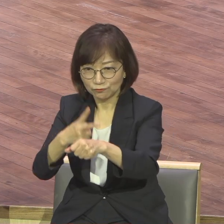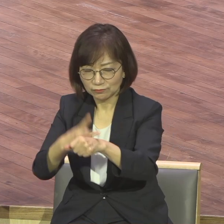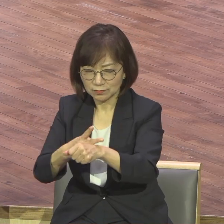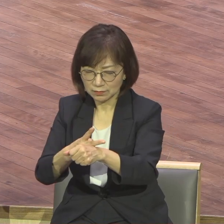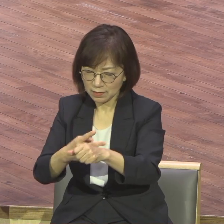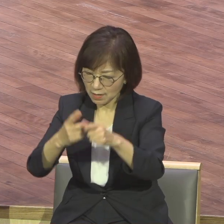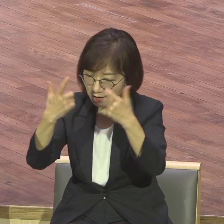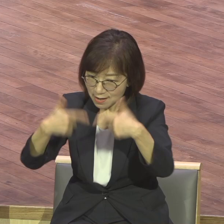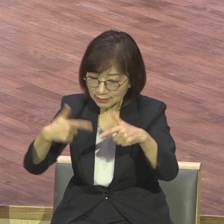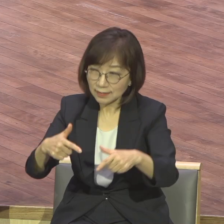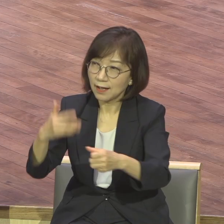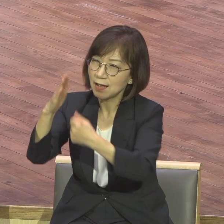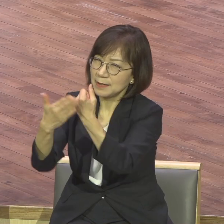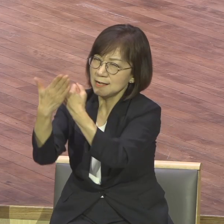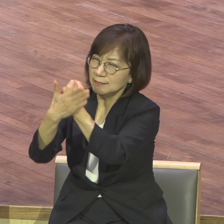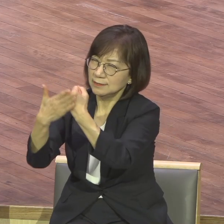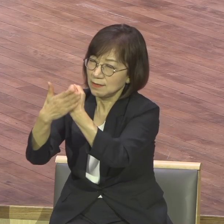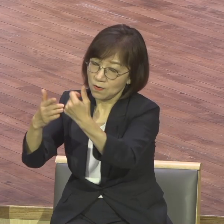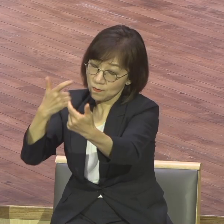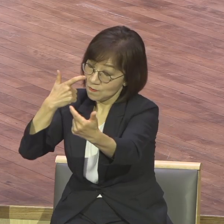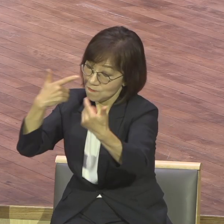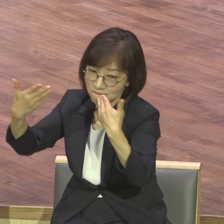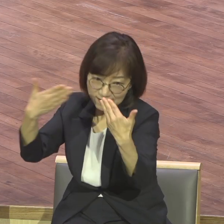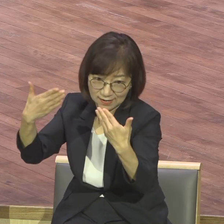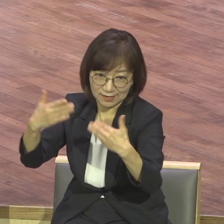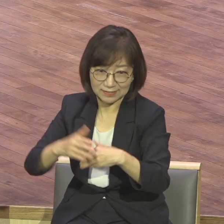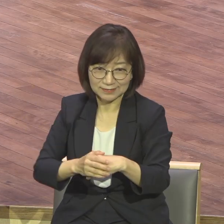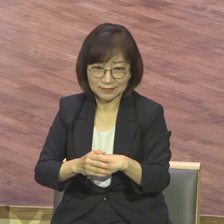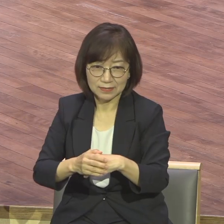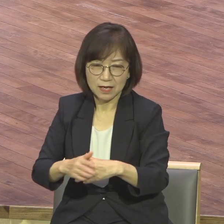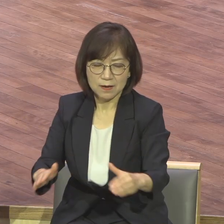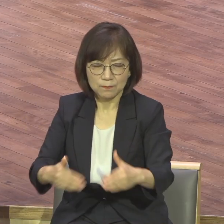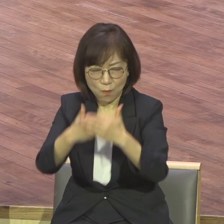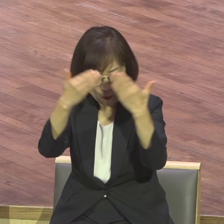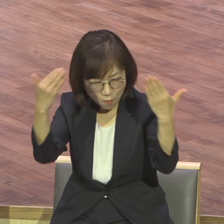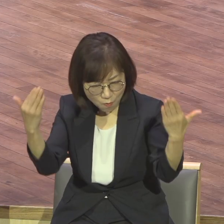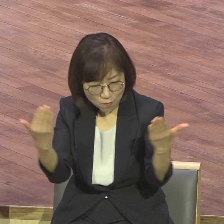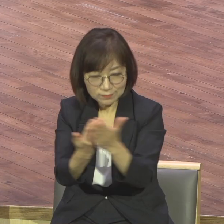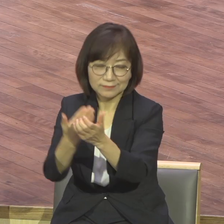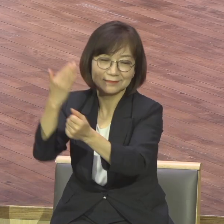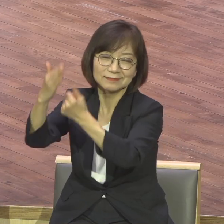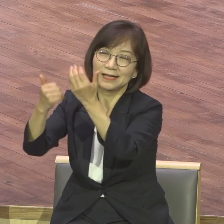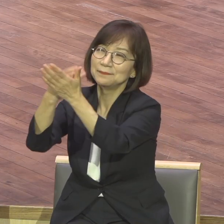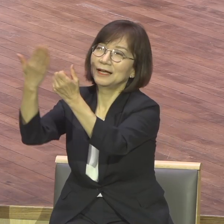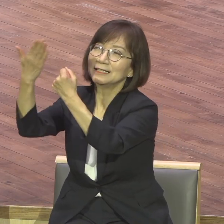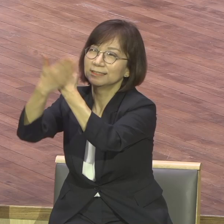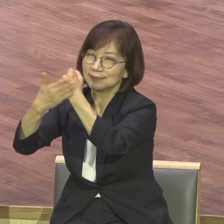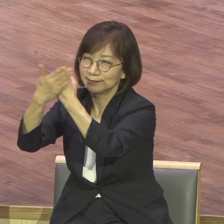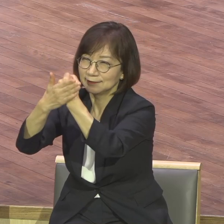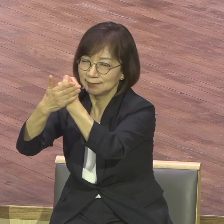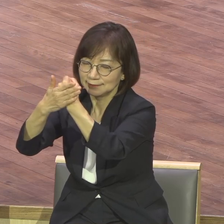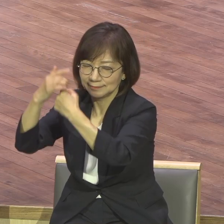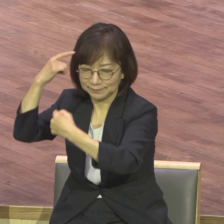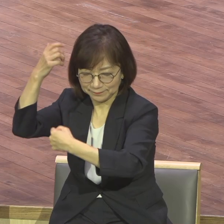지배하는 원리였어요 모든 것이 하나님의 은혜다 은혜의식이 지배하는 삶 그래서